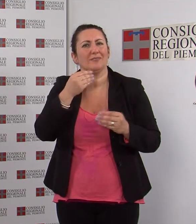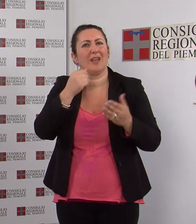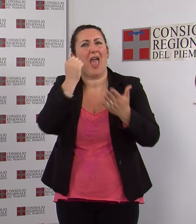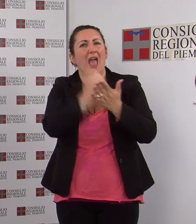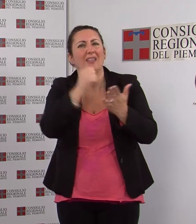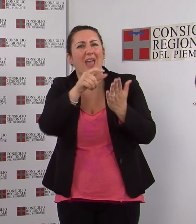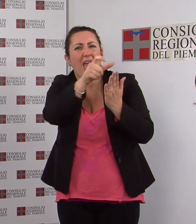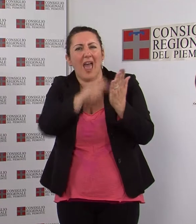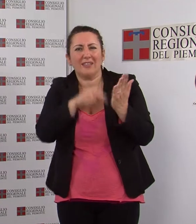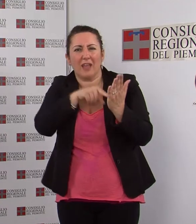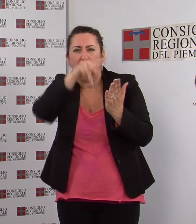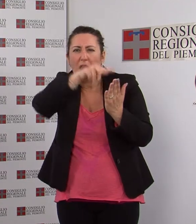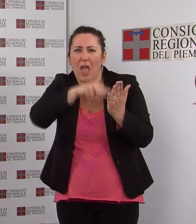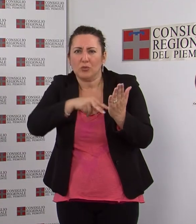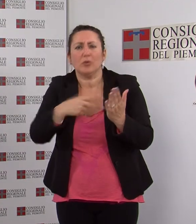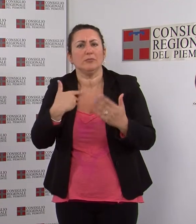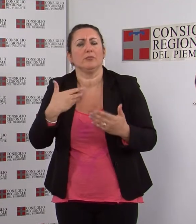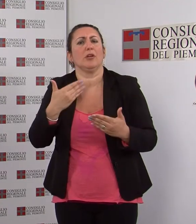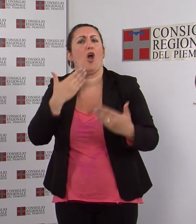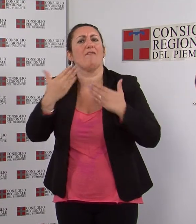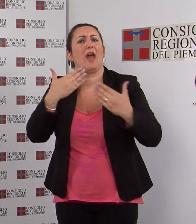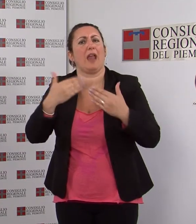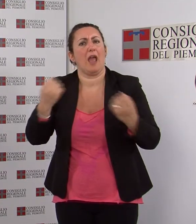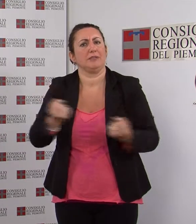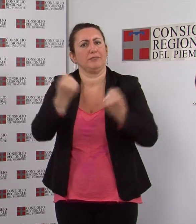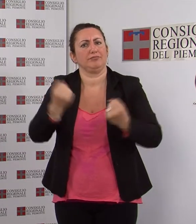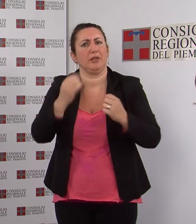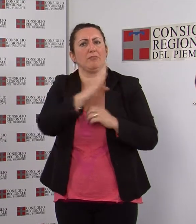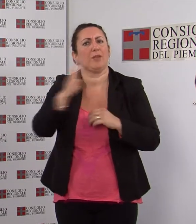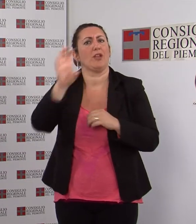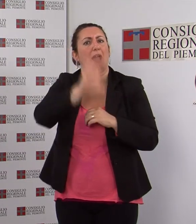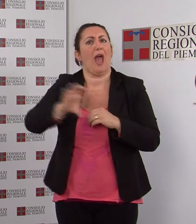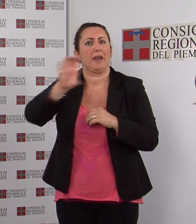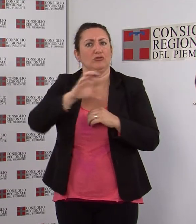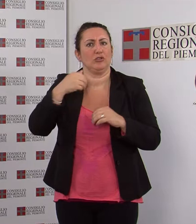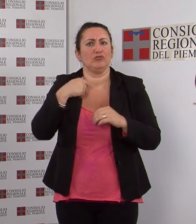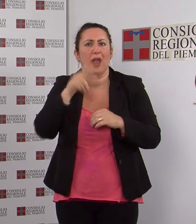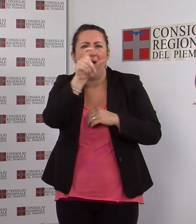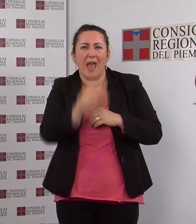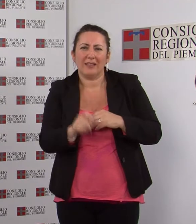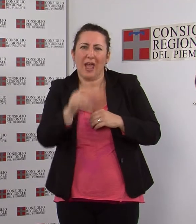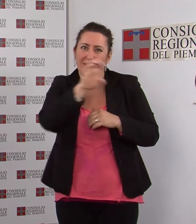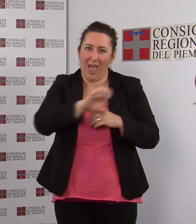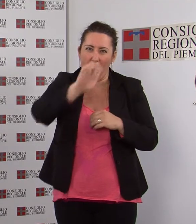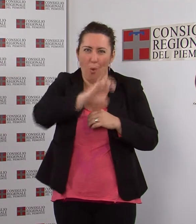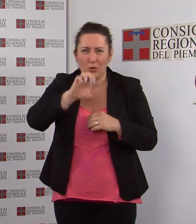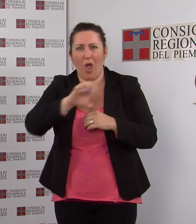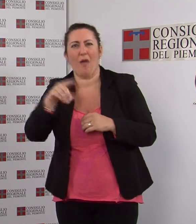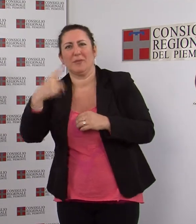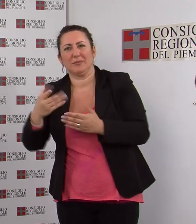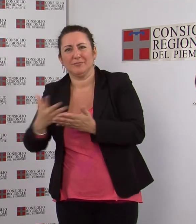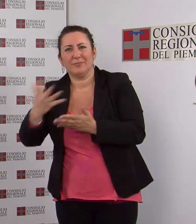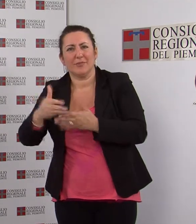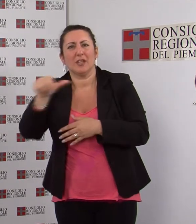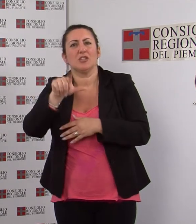sul cibo organizzata dalla Biblioteca della Regione. Sono state confrontate le nuove etichette europee con quelle narranti lanciate da